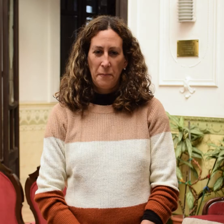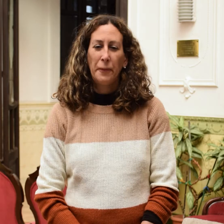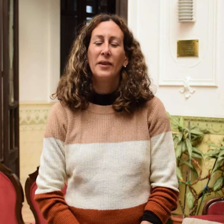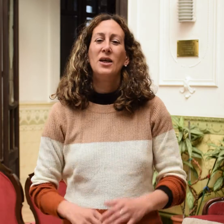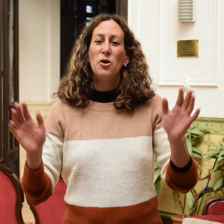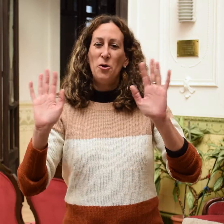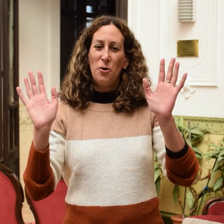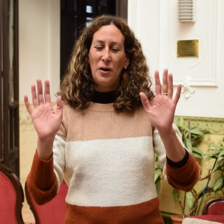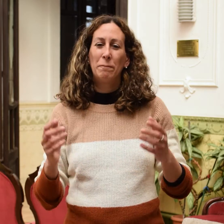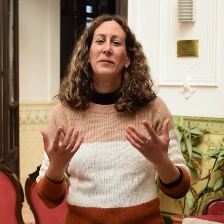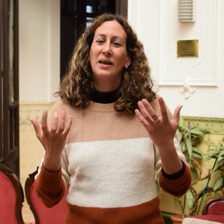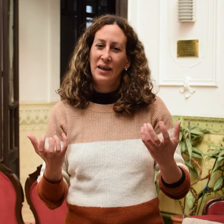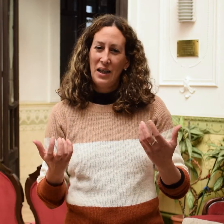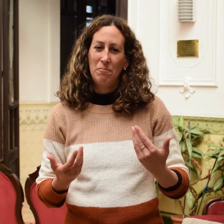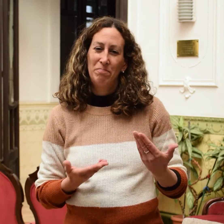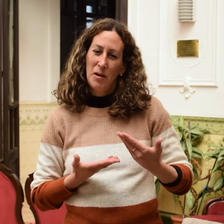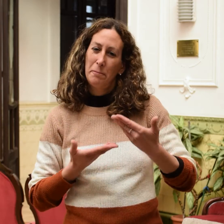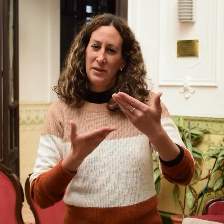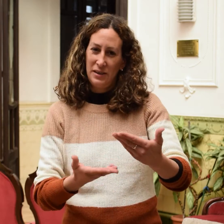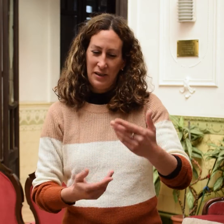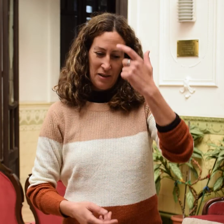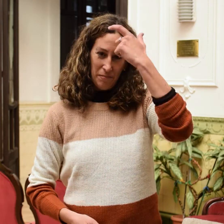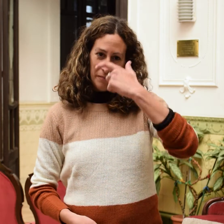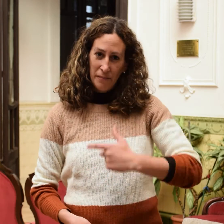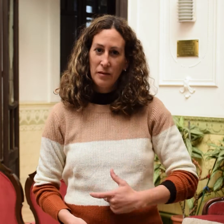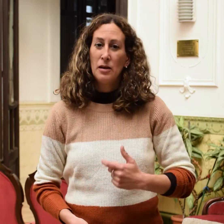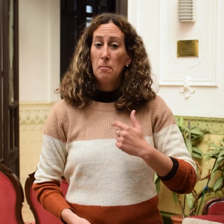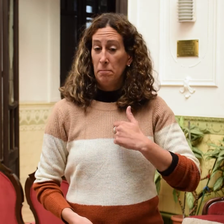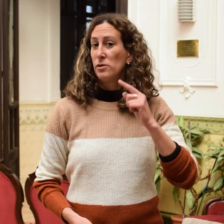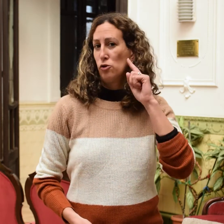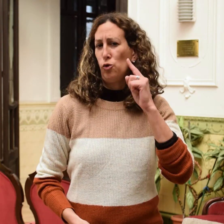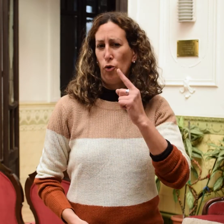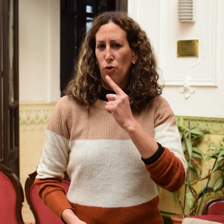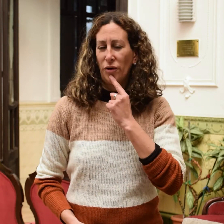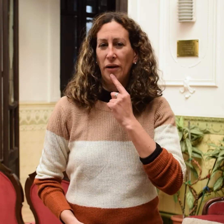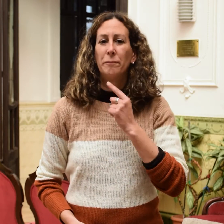Hola, me presento. Soy sorda, mi nombre es Adriana